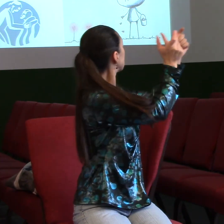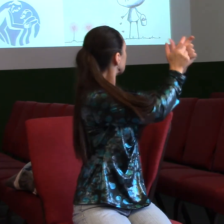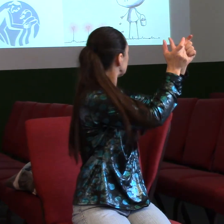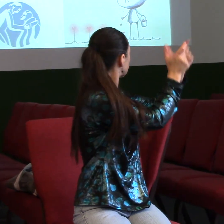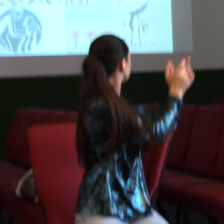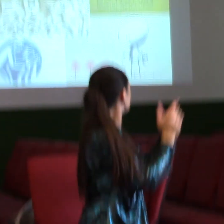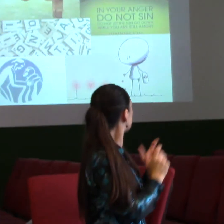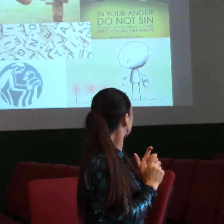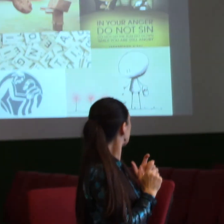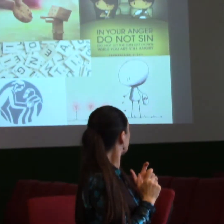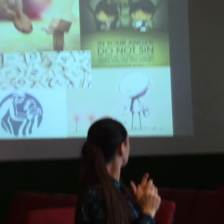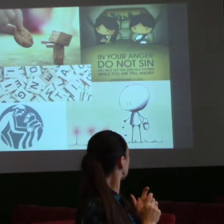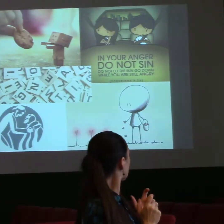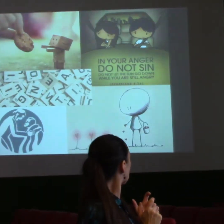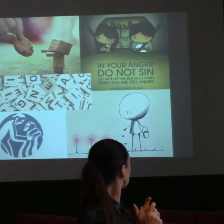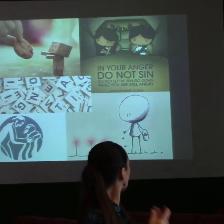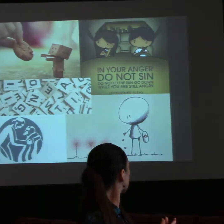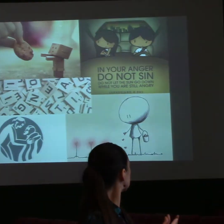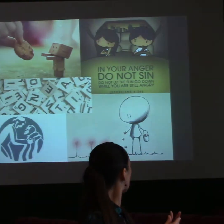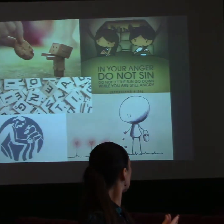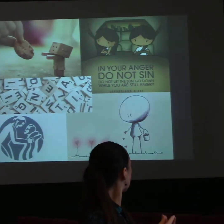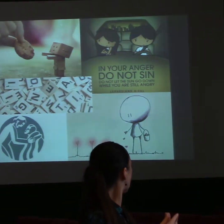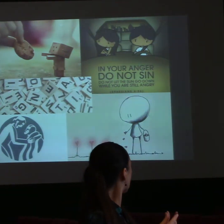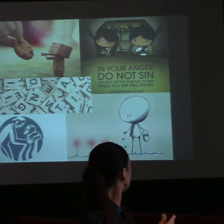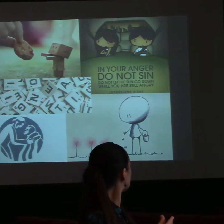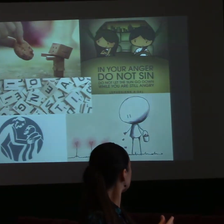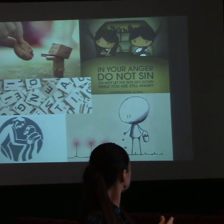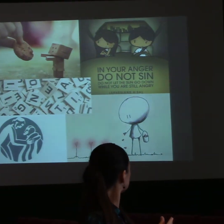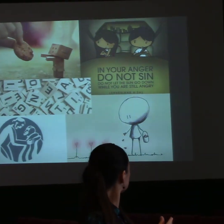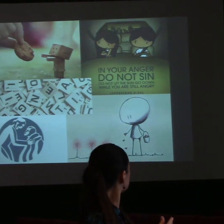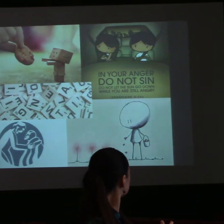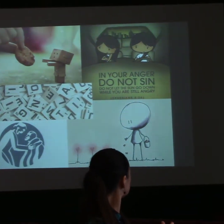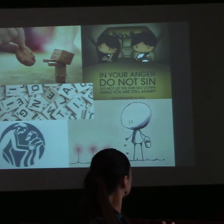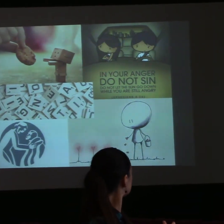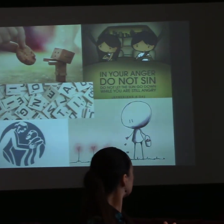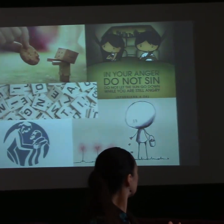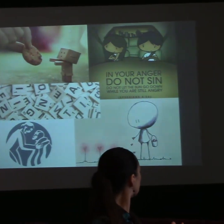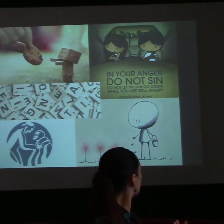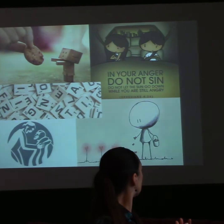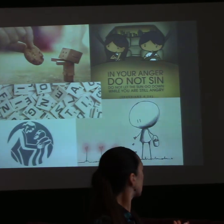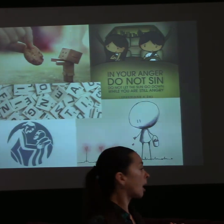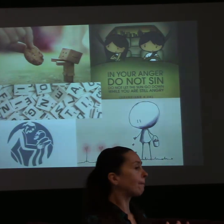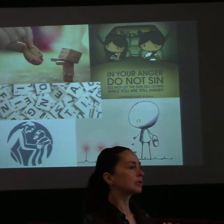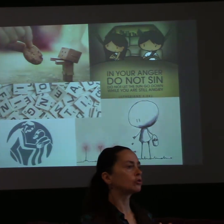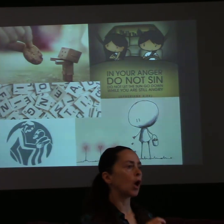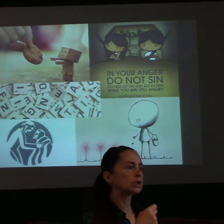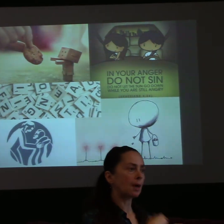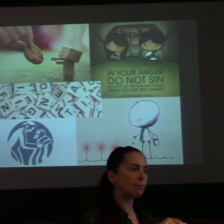ta krabička od zápalek, dostává sušenku, to znamená, buďme štědří, sobě navzájem. Jsou tam